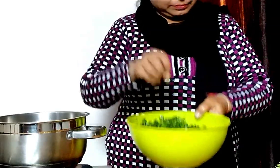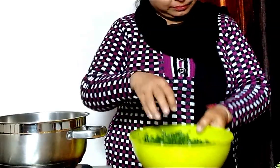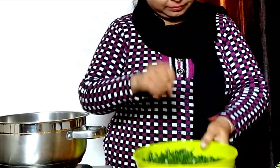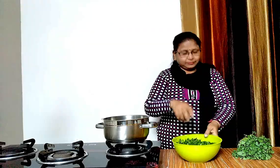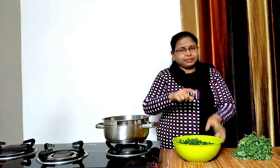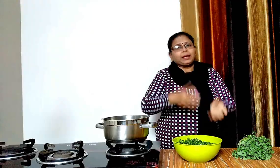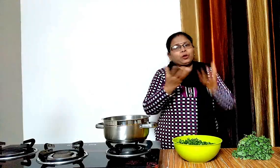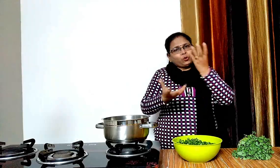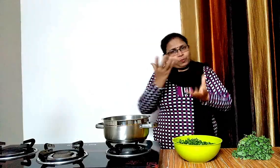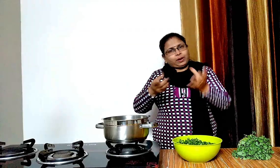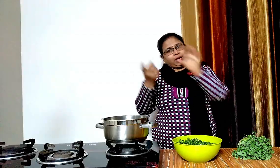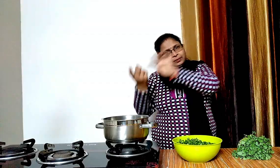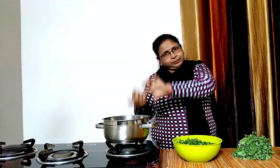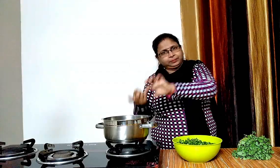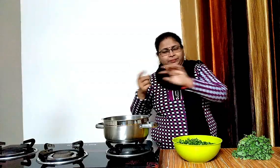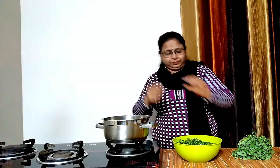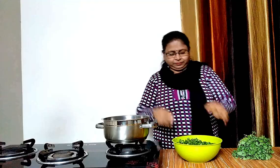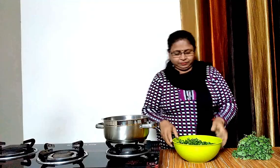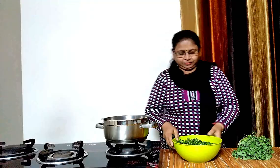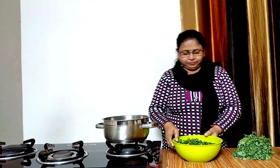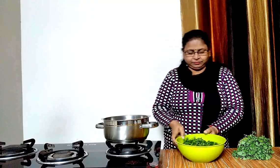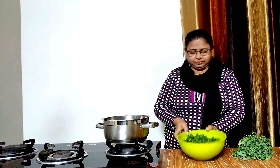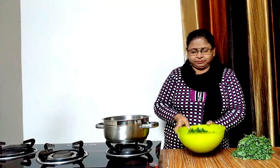अब मैंती के पत्टियों को एक बतन में डाल लेंगे